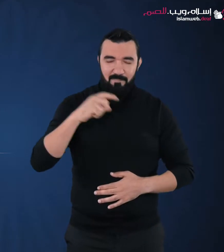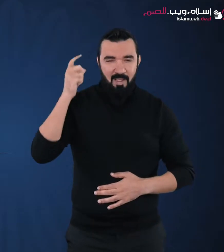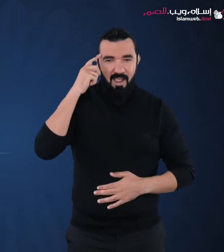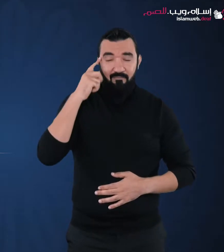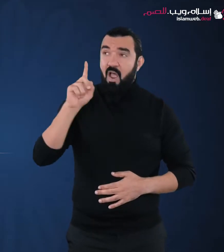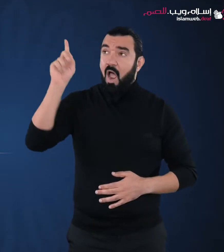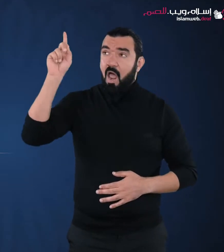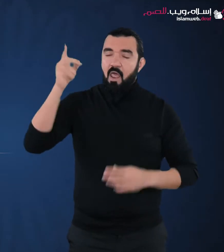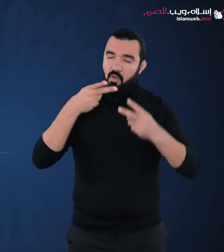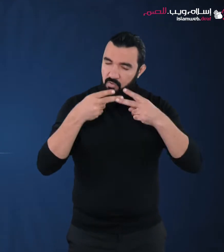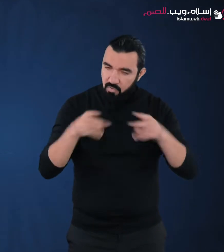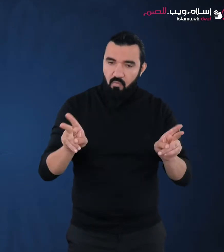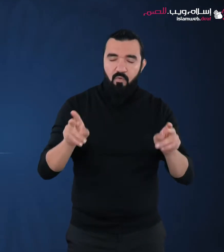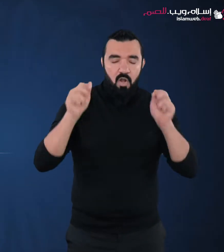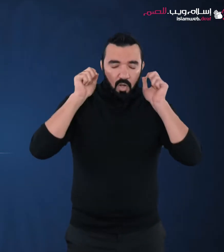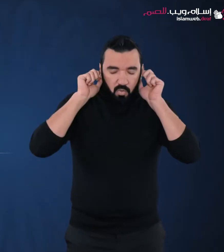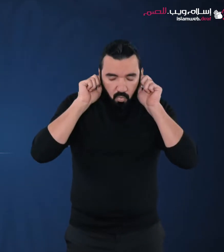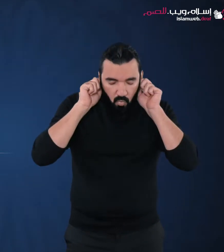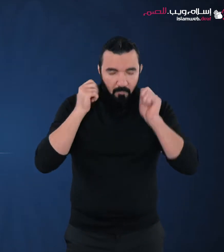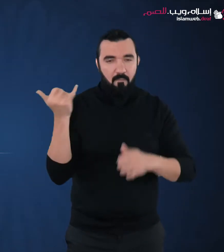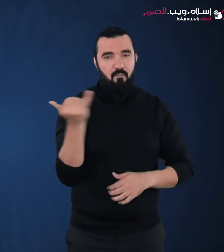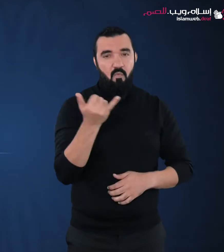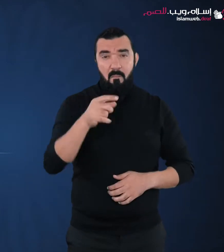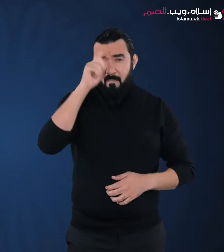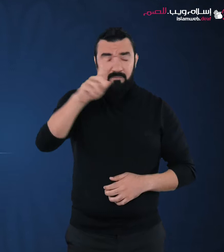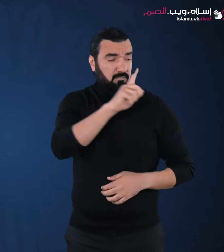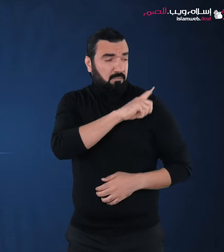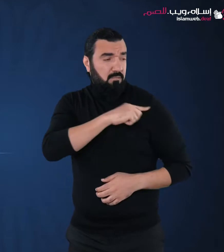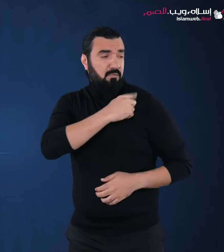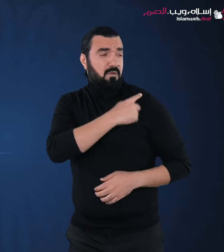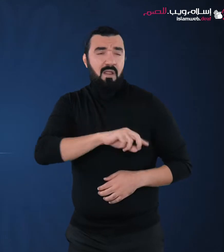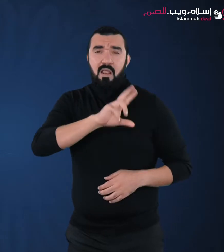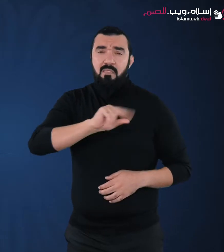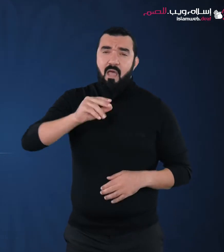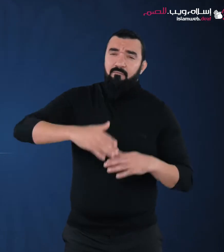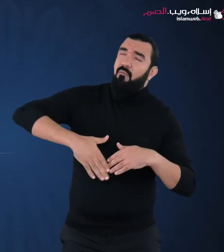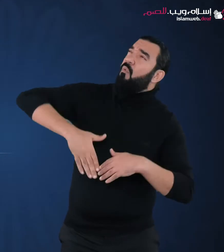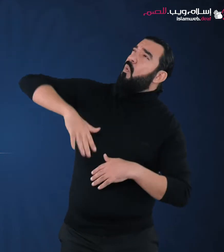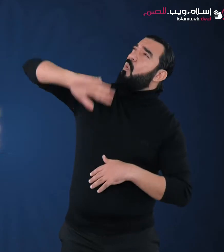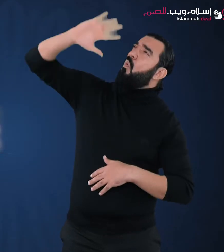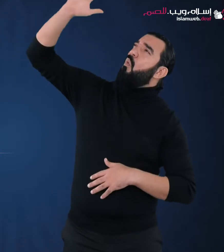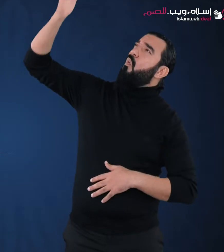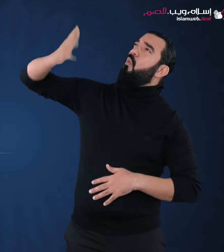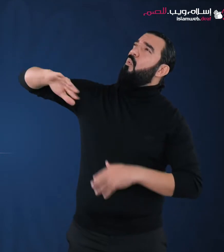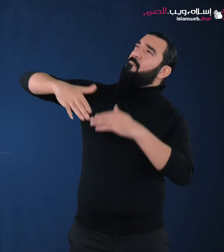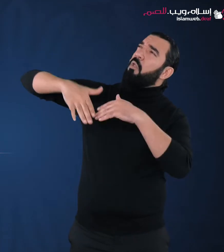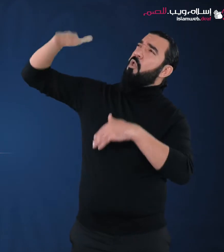العبد ولو بلغت ذنوبه ما بلغت وإذا تاب